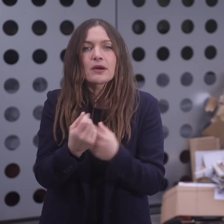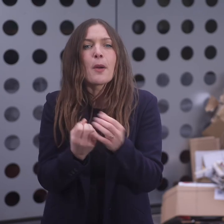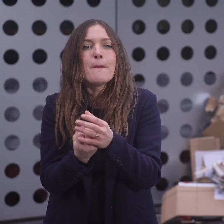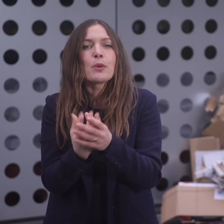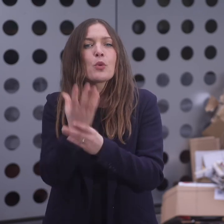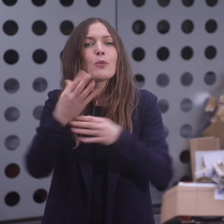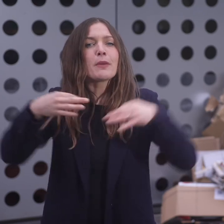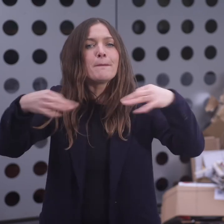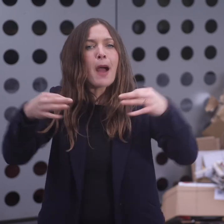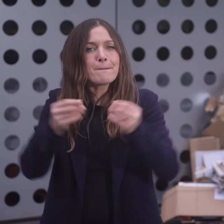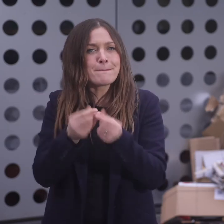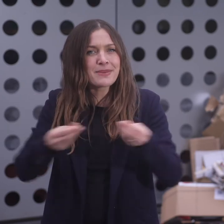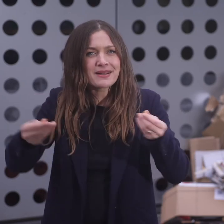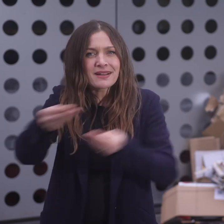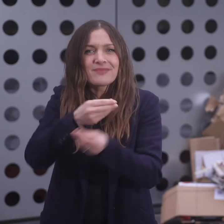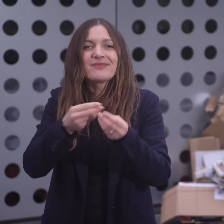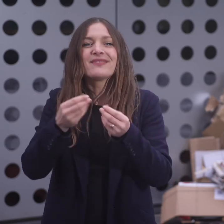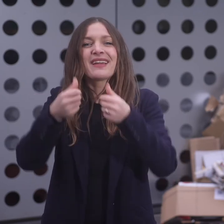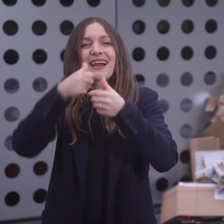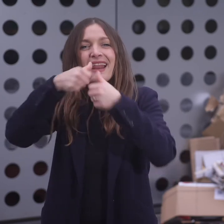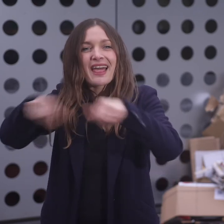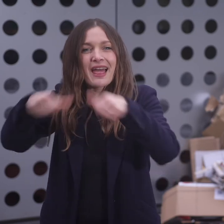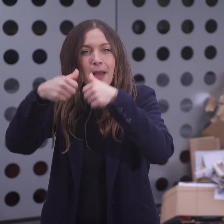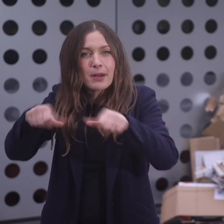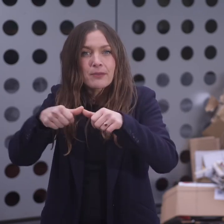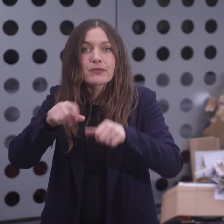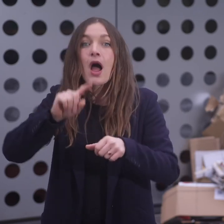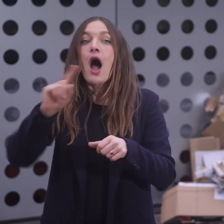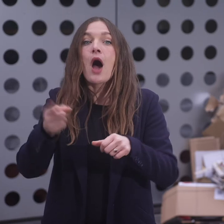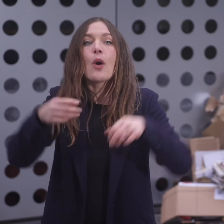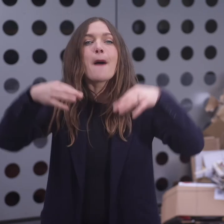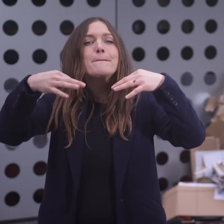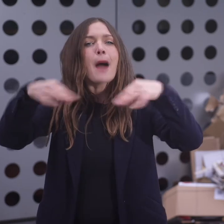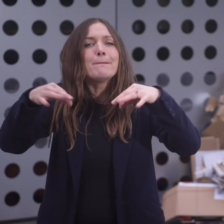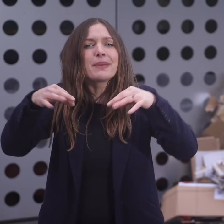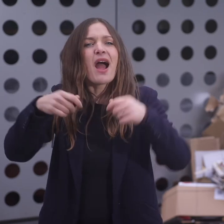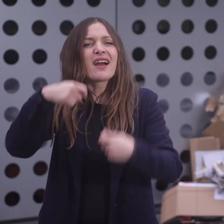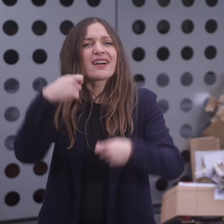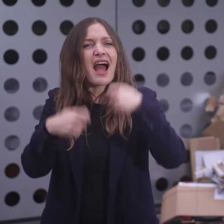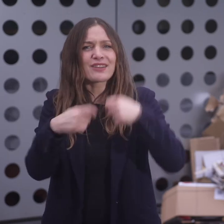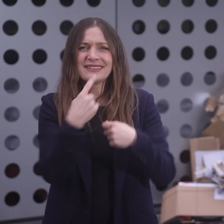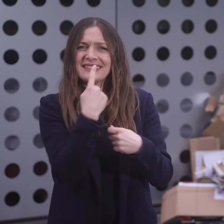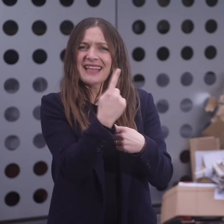ist, also Ordner, Blumenpapier, Durchschreibepapier, Etiketten,